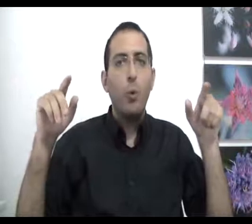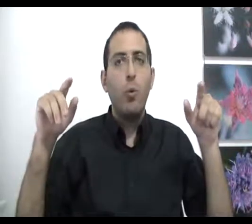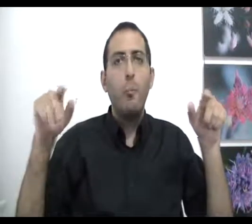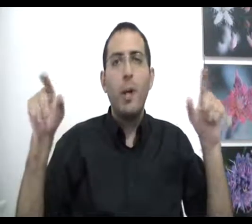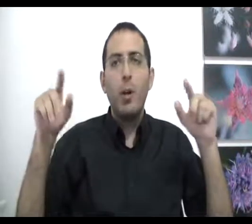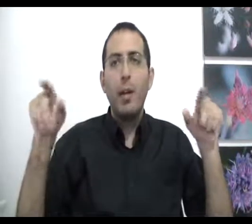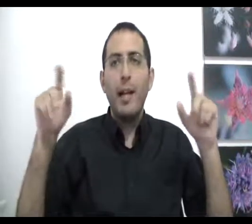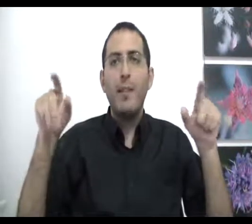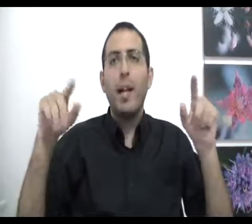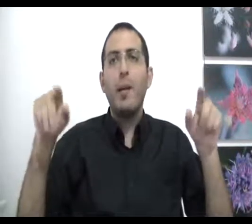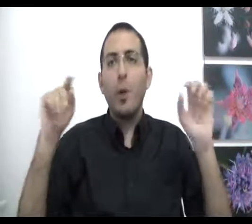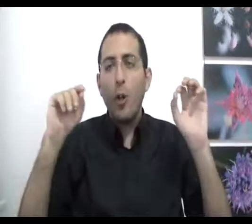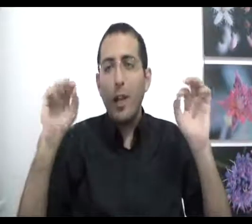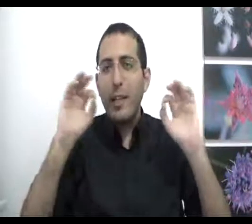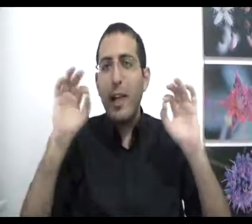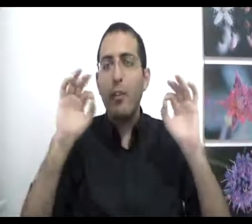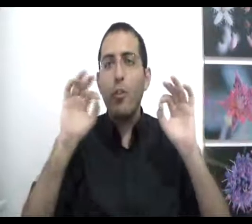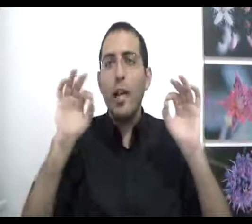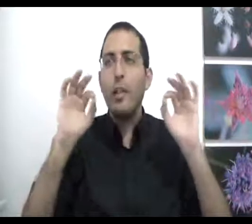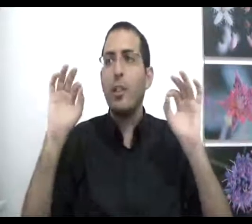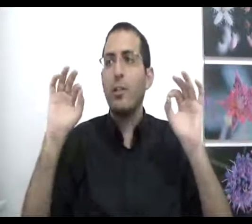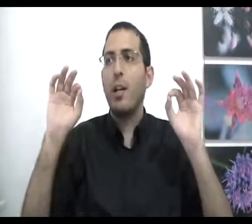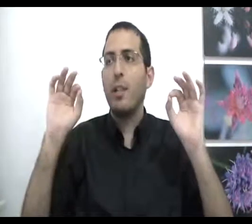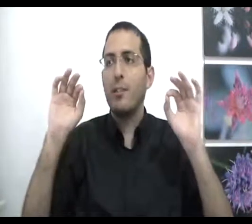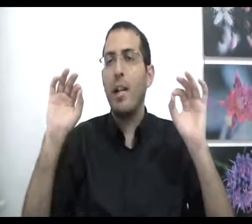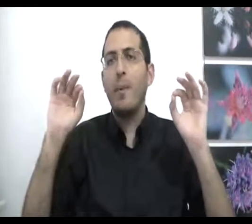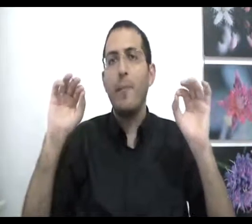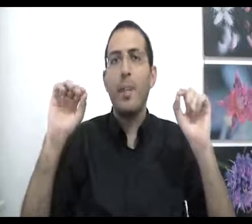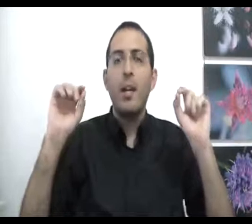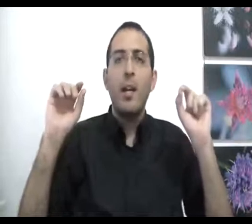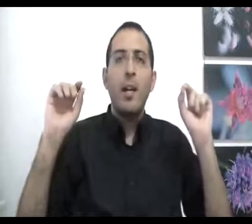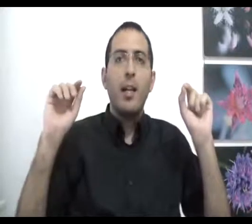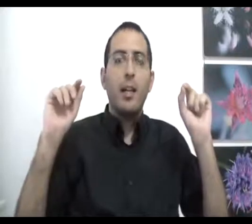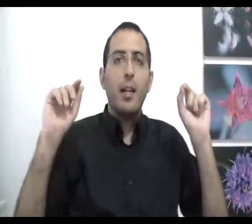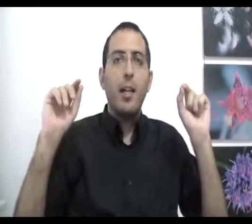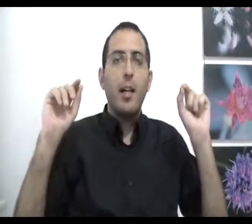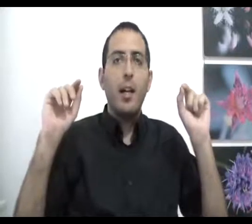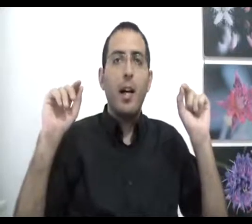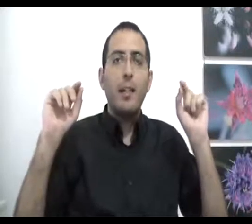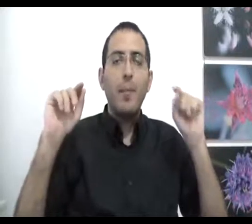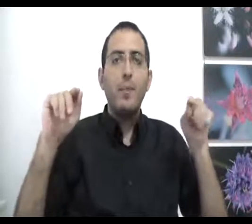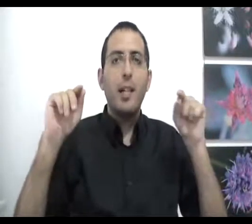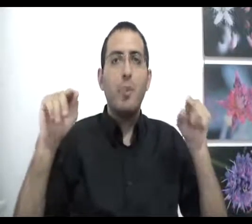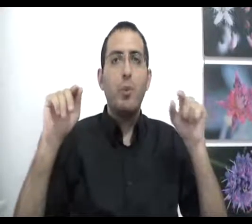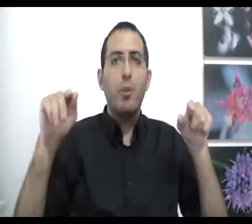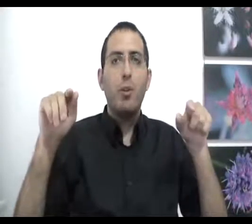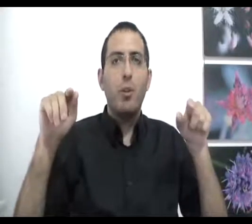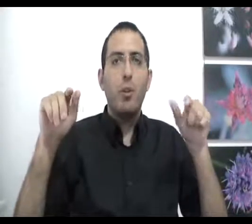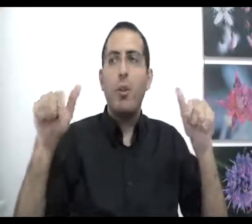בכל רגע ורגע בכל חלקיק של שנייה יש רצון חדש ולמה? כי האדם עושה את הפעולות שלו לא